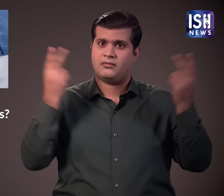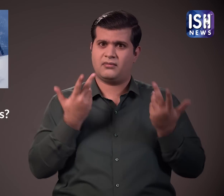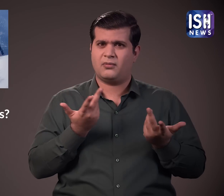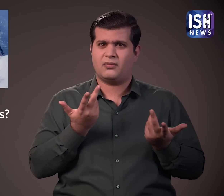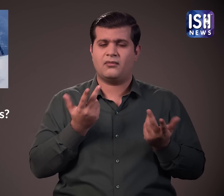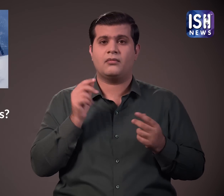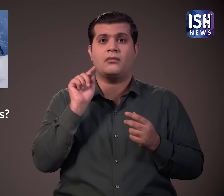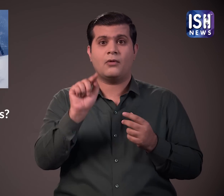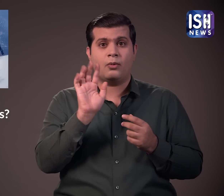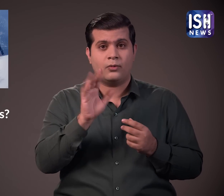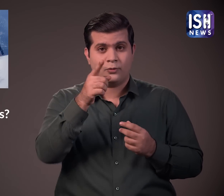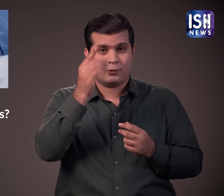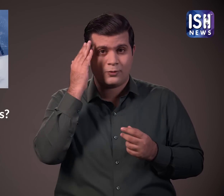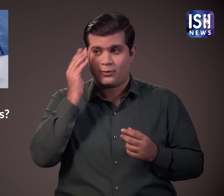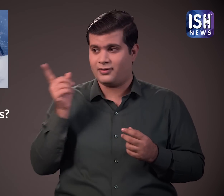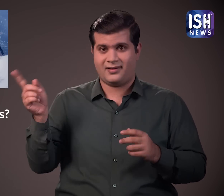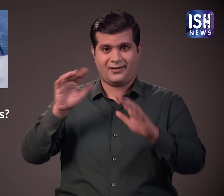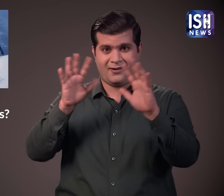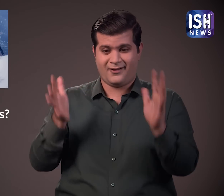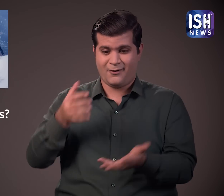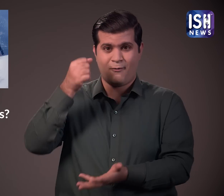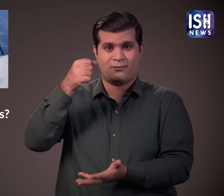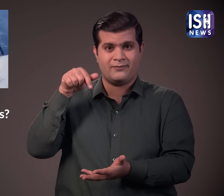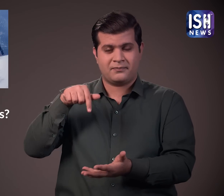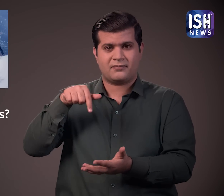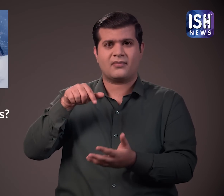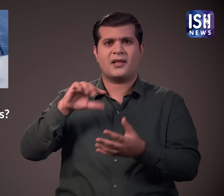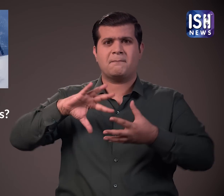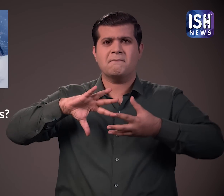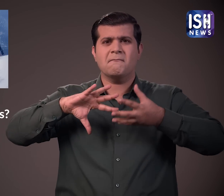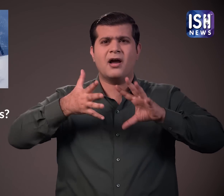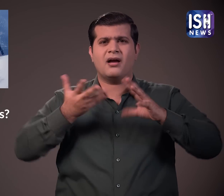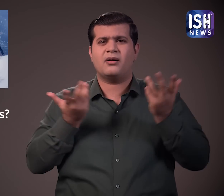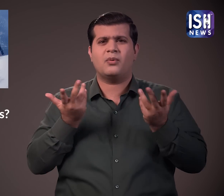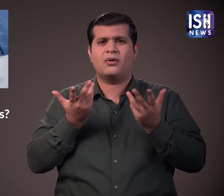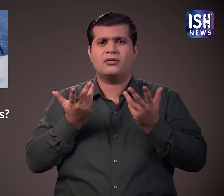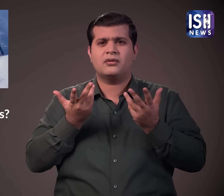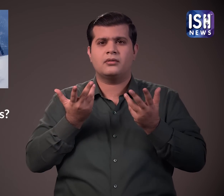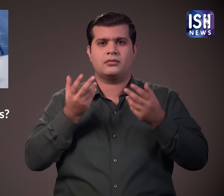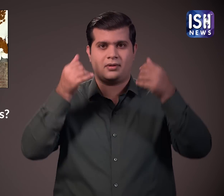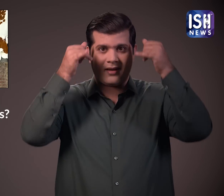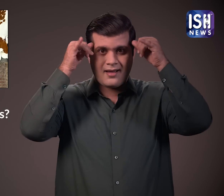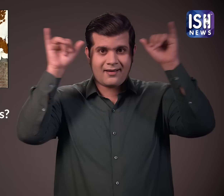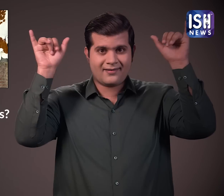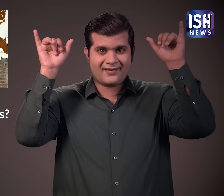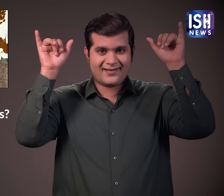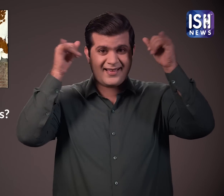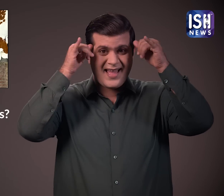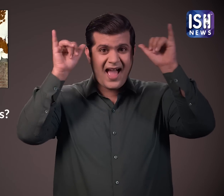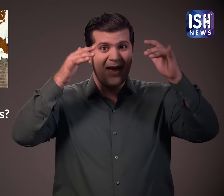क्या बढ़िया है? बैग को कोमल बच्रे के चमड़े का उप्योग करके बनाया गया है जो बहुत